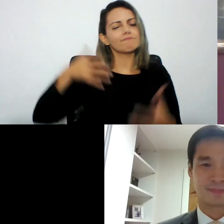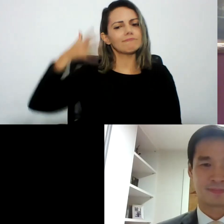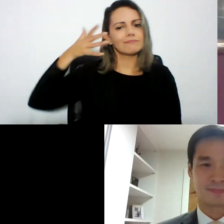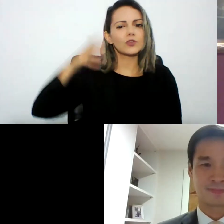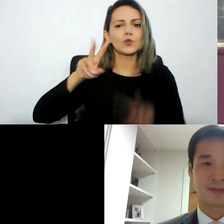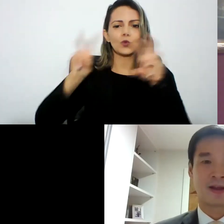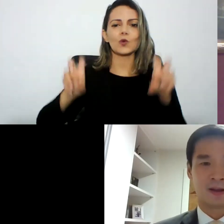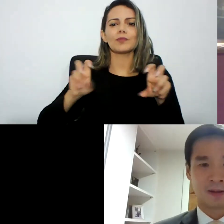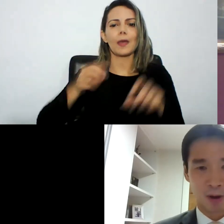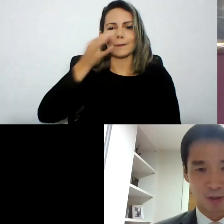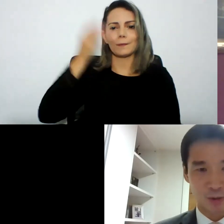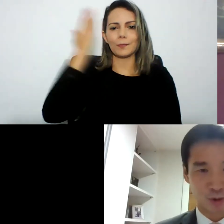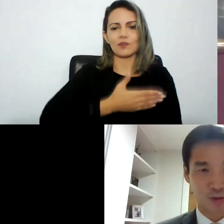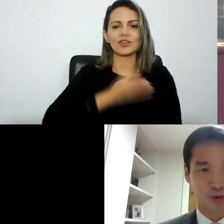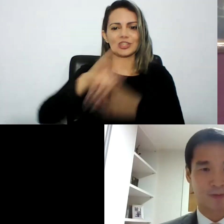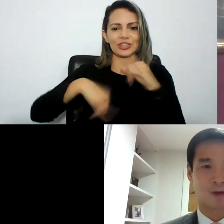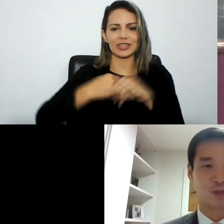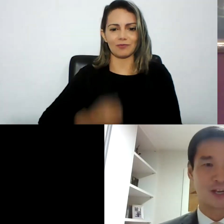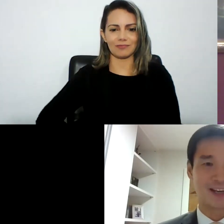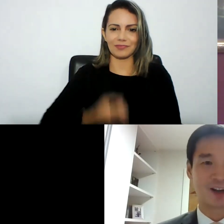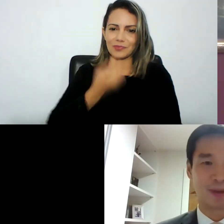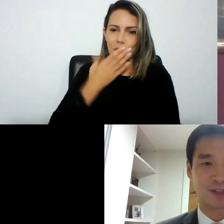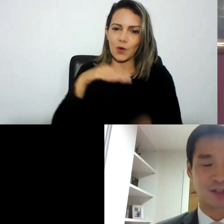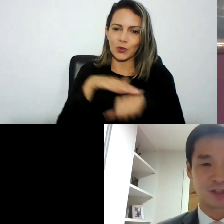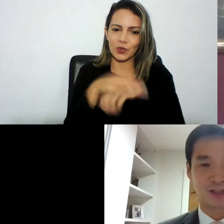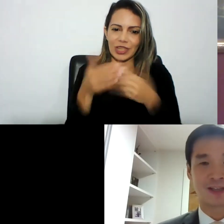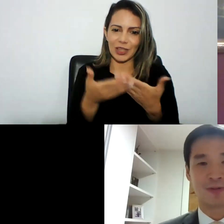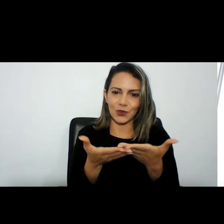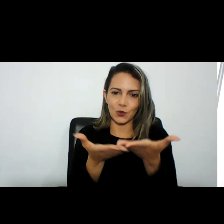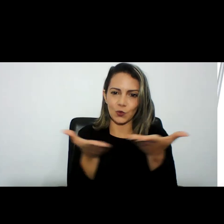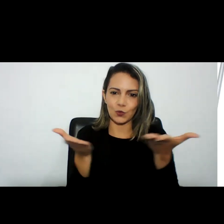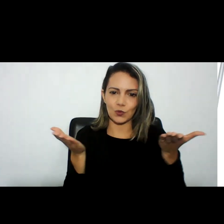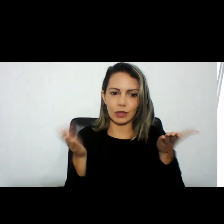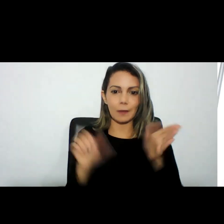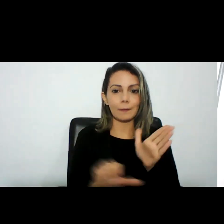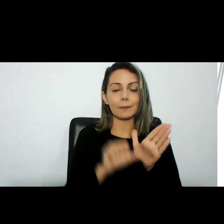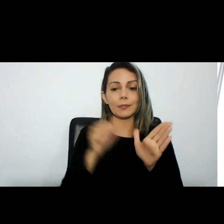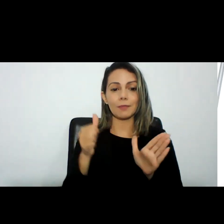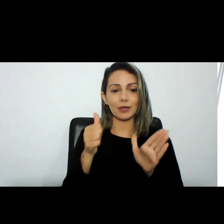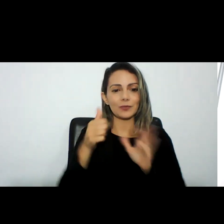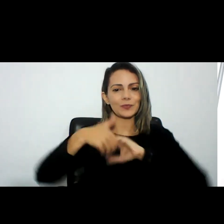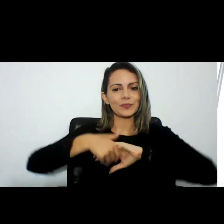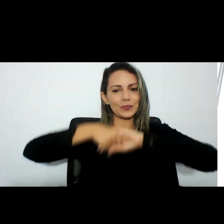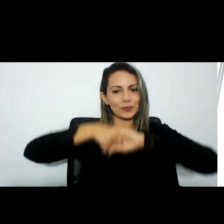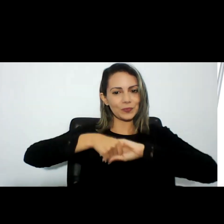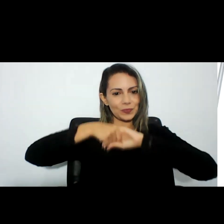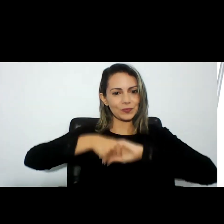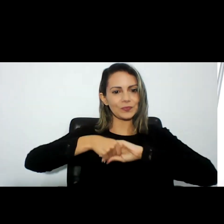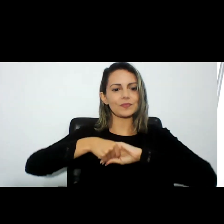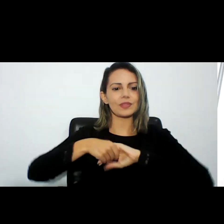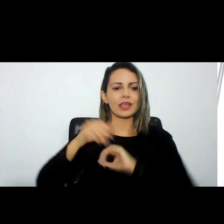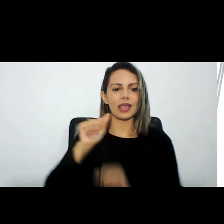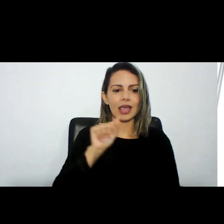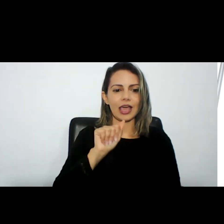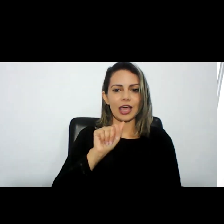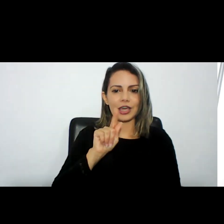palavra doutor boa noite a todos gostaria inicialmente de saudar o desvagador Agib presidente